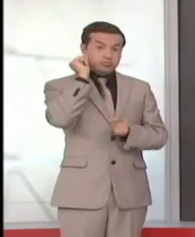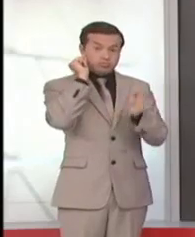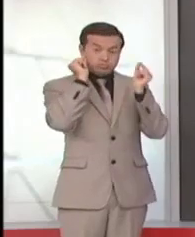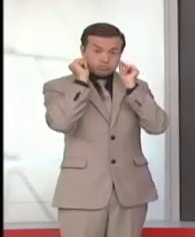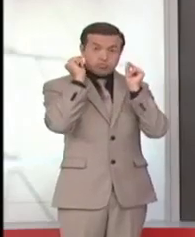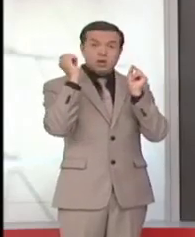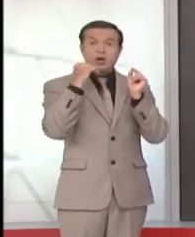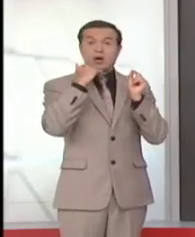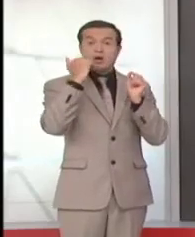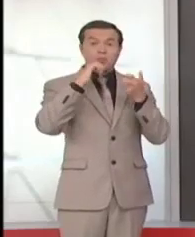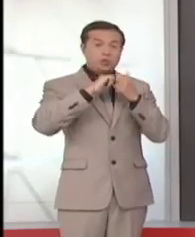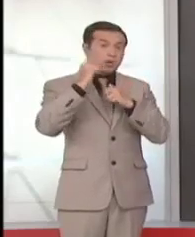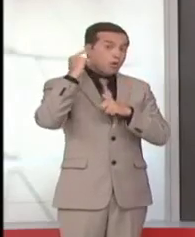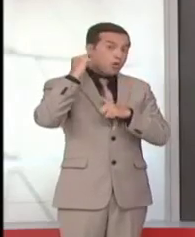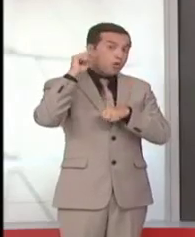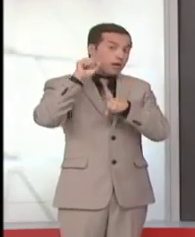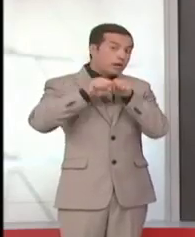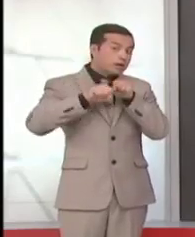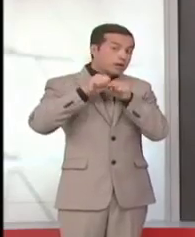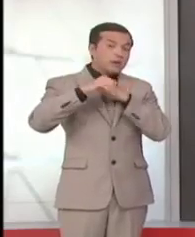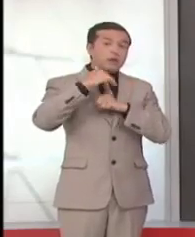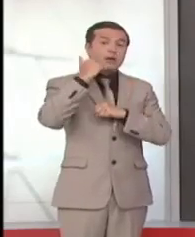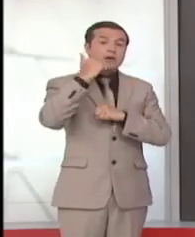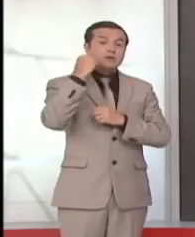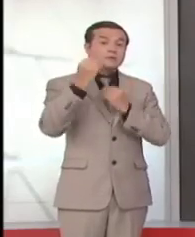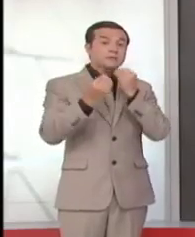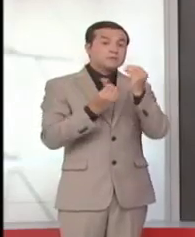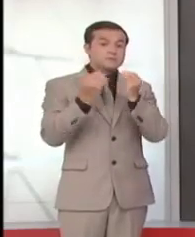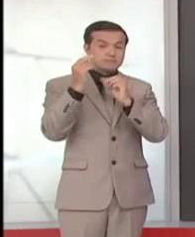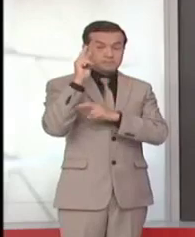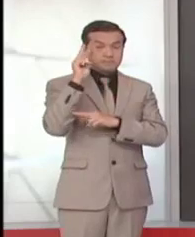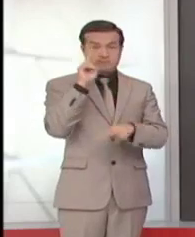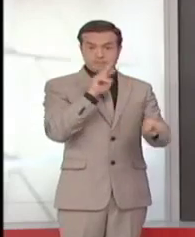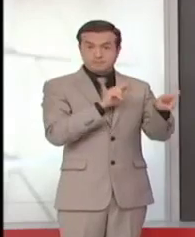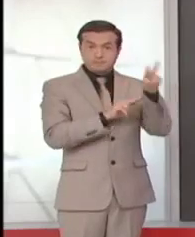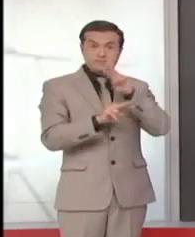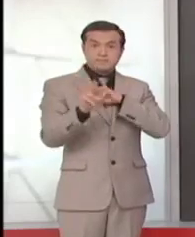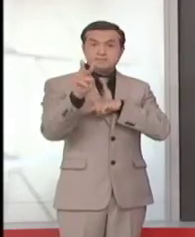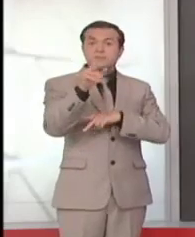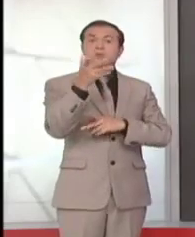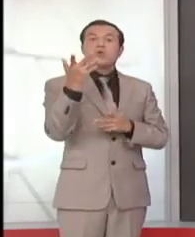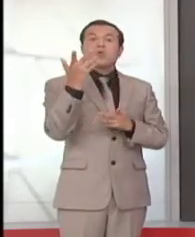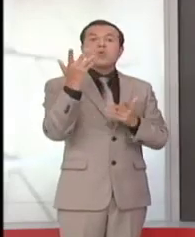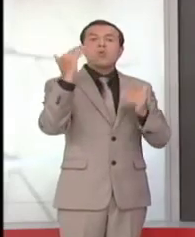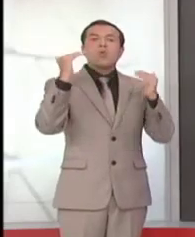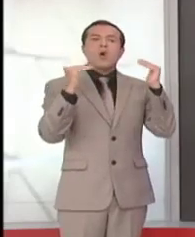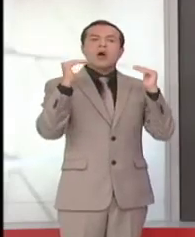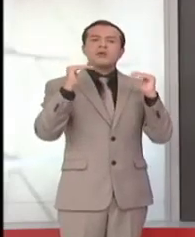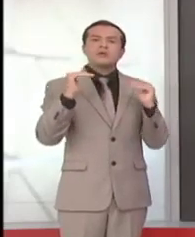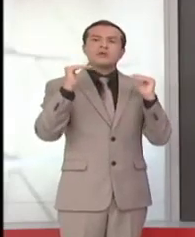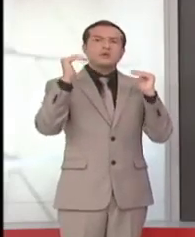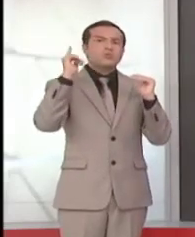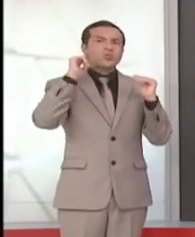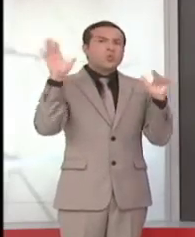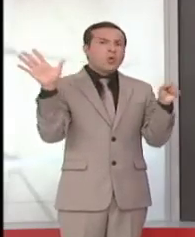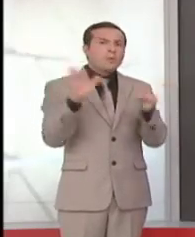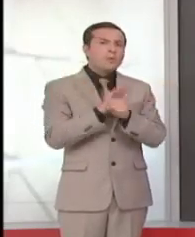acústico. También mediante este examen podemos detectar en qué frecuencias tenemos los zumbidos en el oído que son denominados